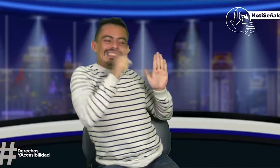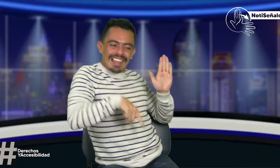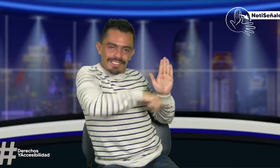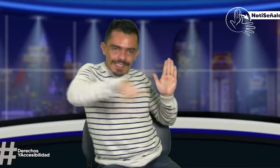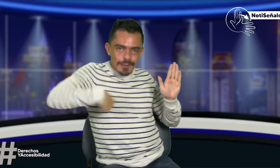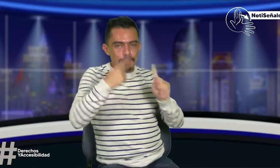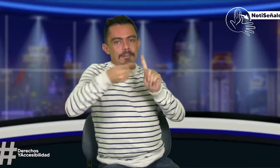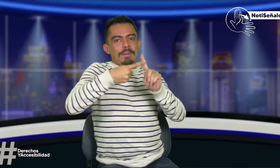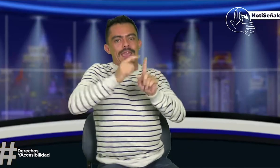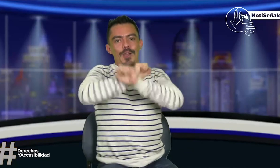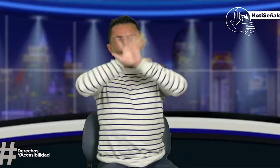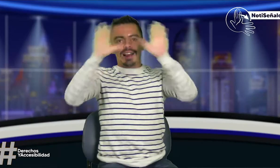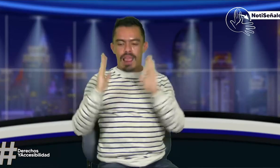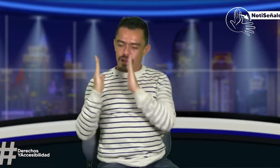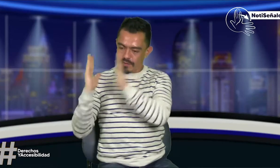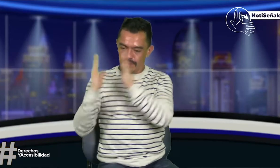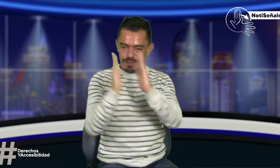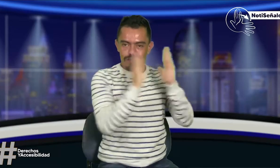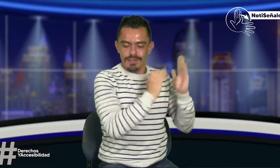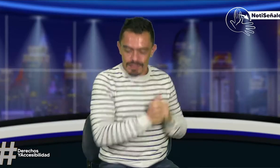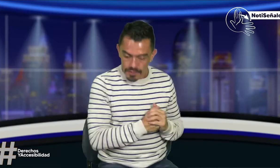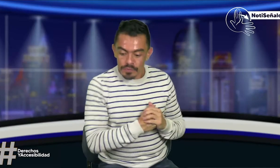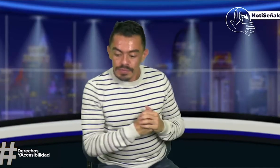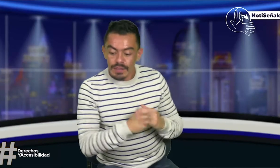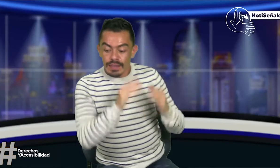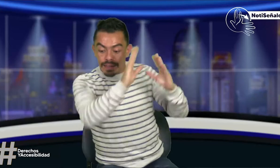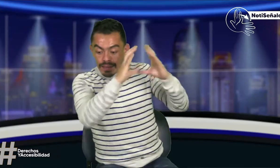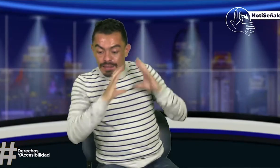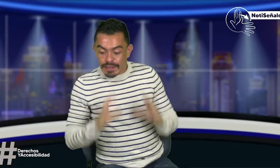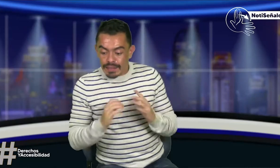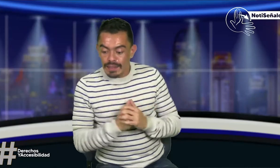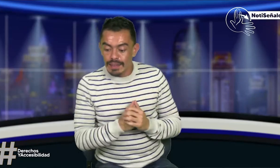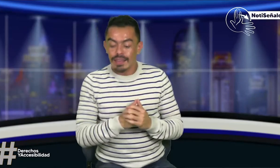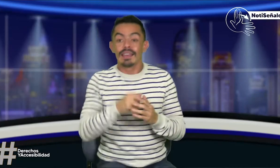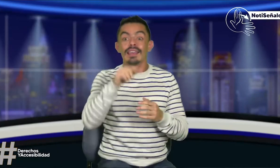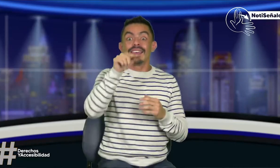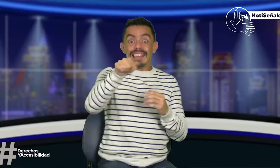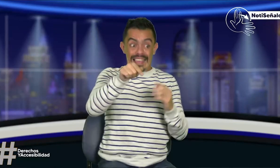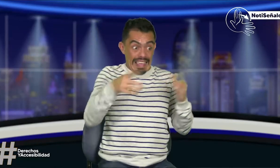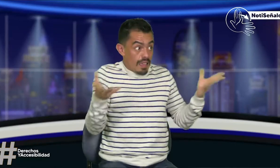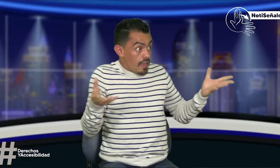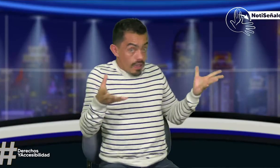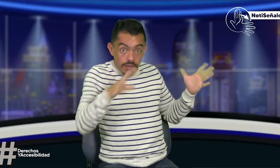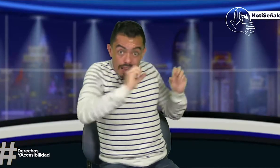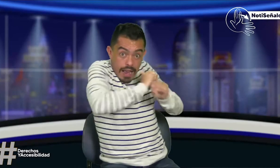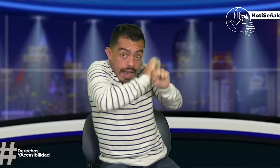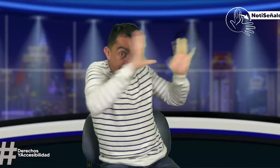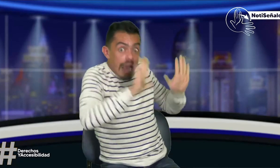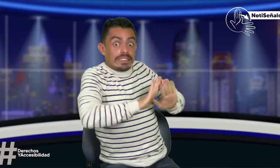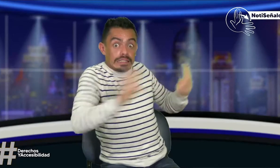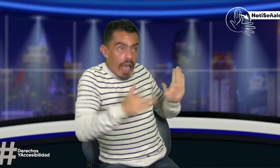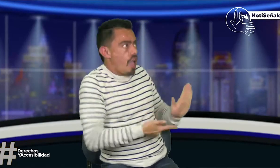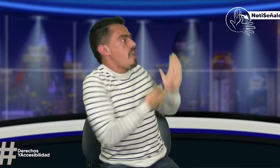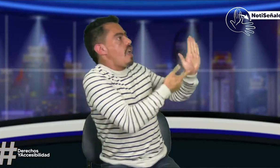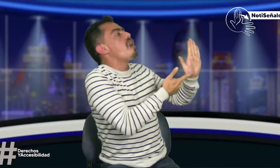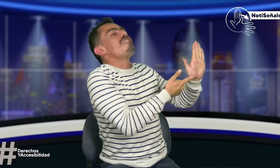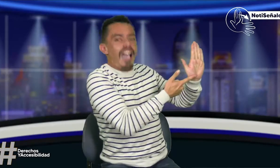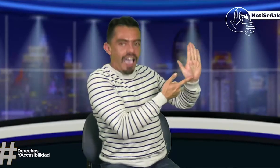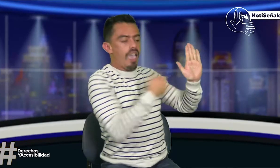sorda, tener argumentos pareceres. Entonces, lo primero es tener claridad en estos aspectos. Además, ya después de tener